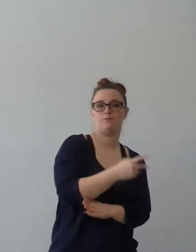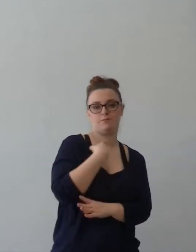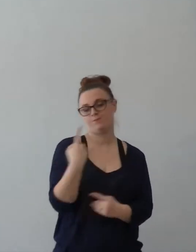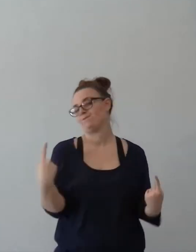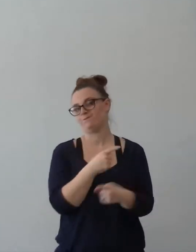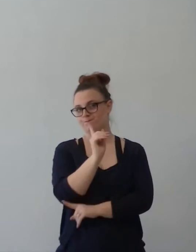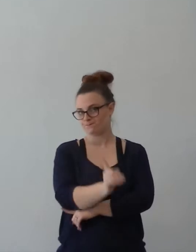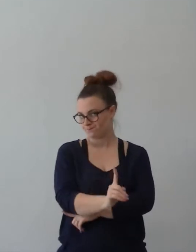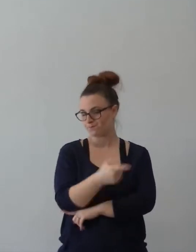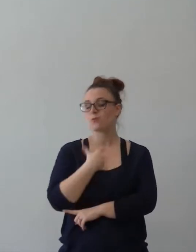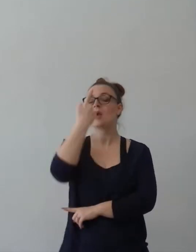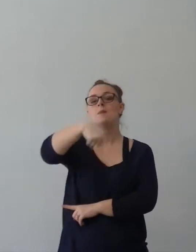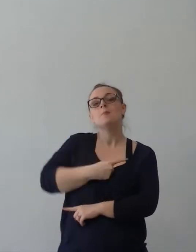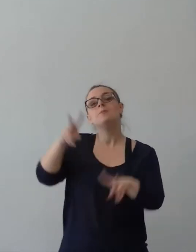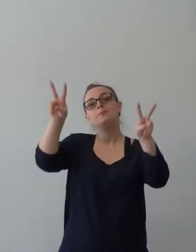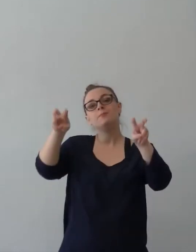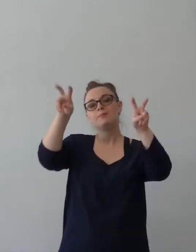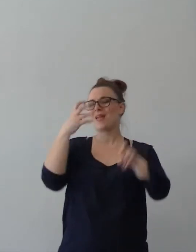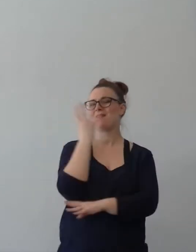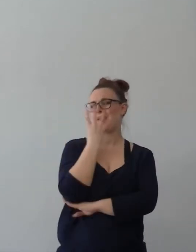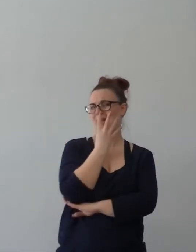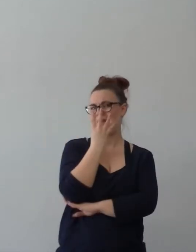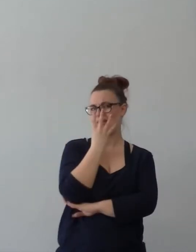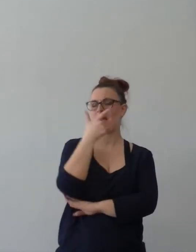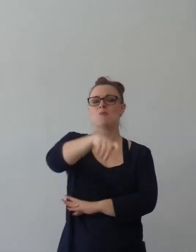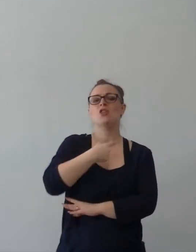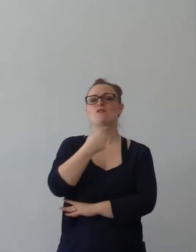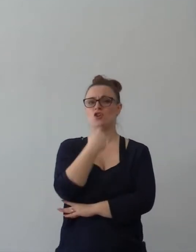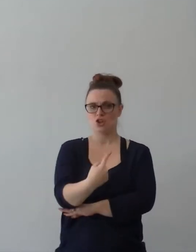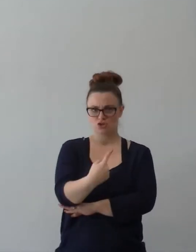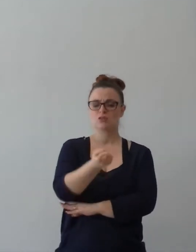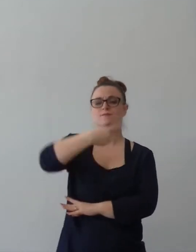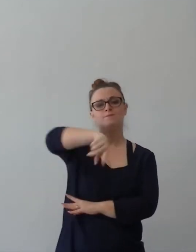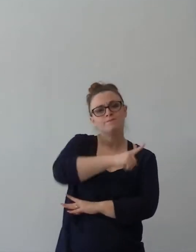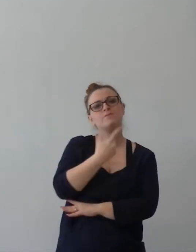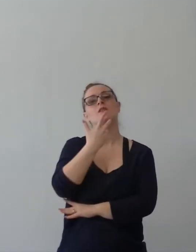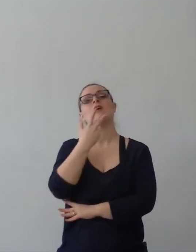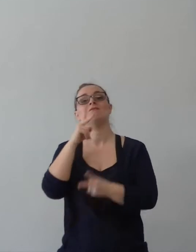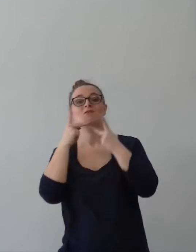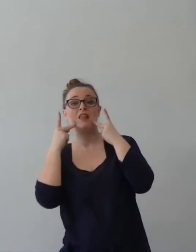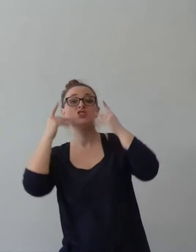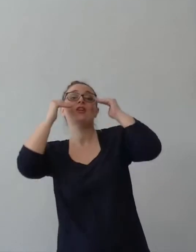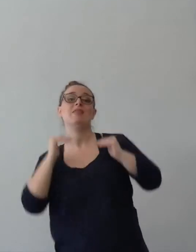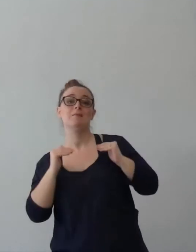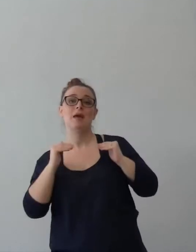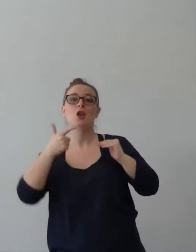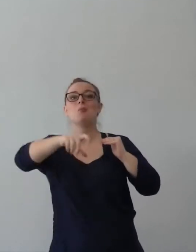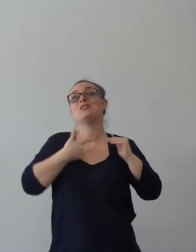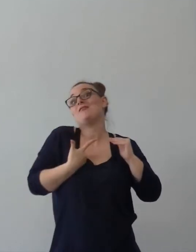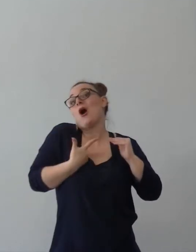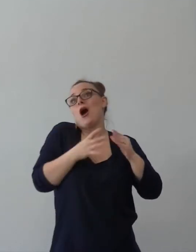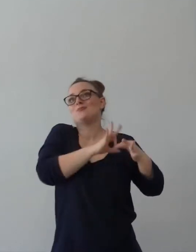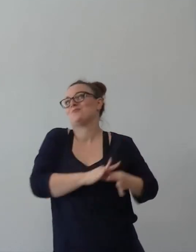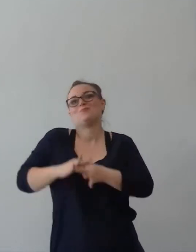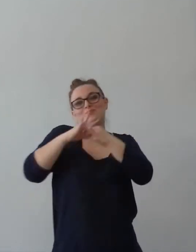È una teologia che dice che saremo meno felici negli altri nel mondo in quanto cristiani.